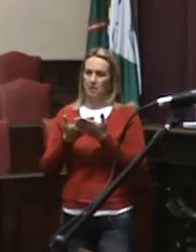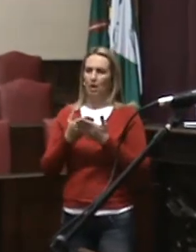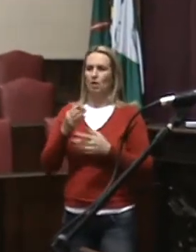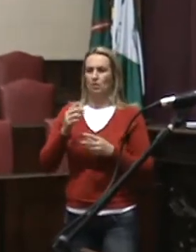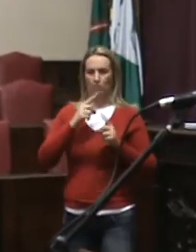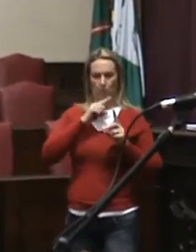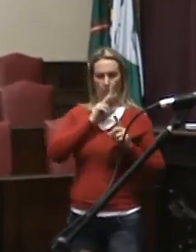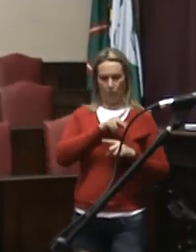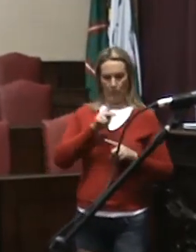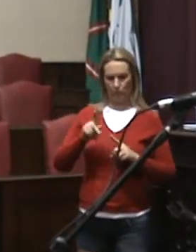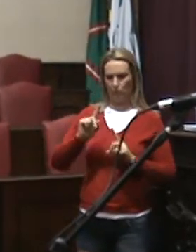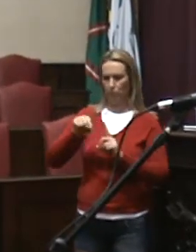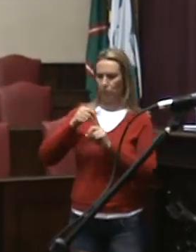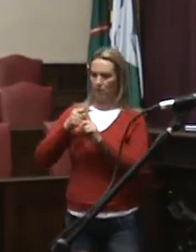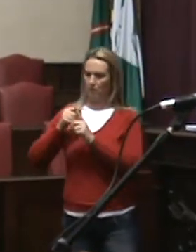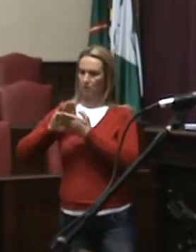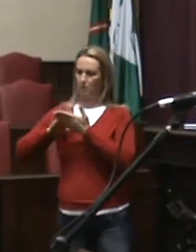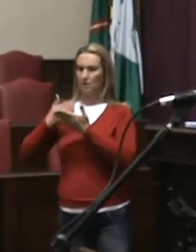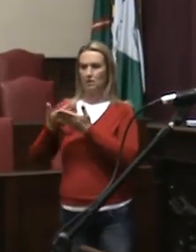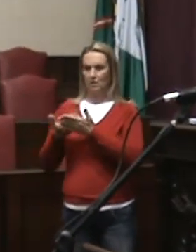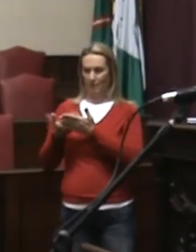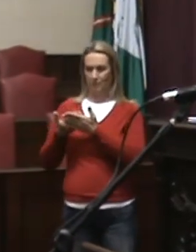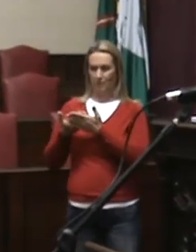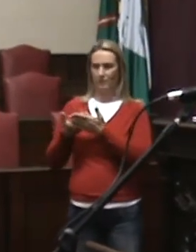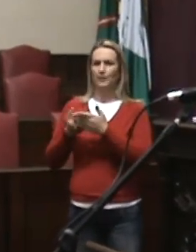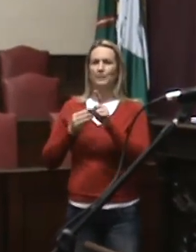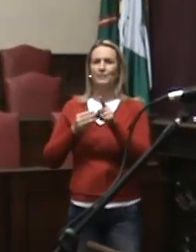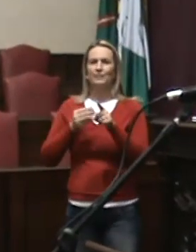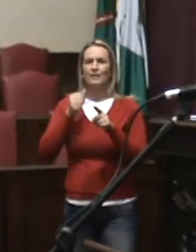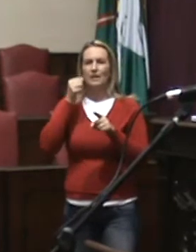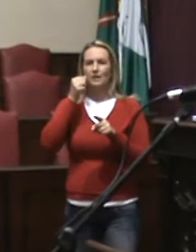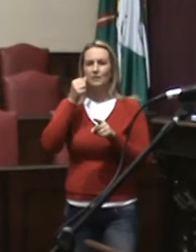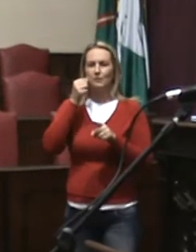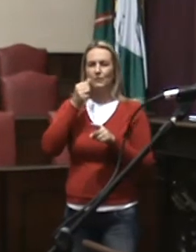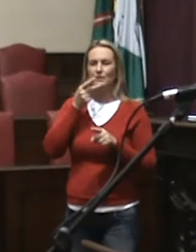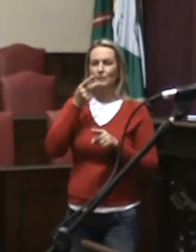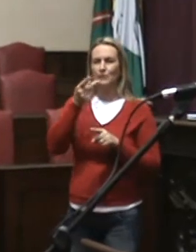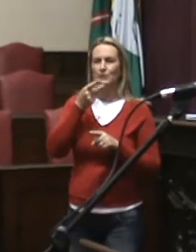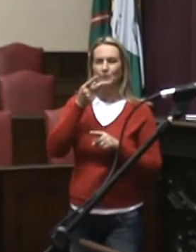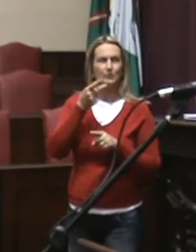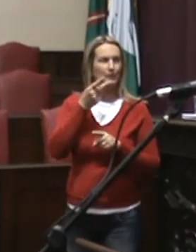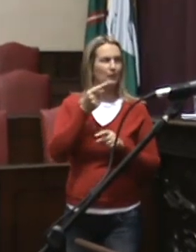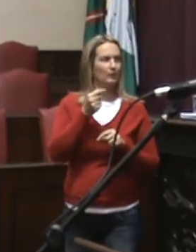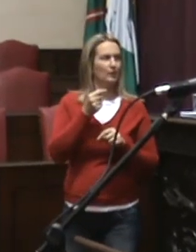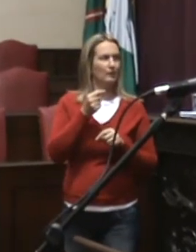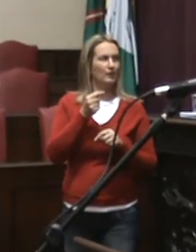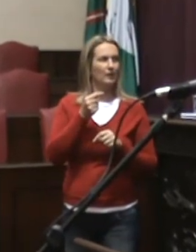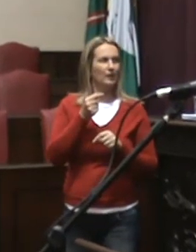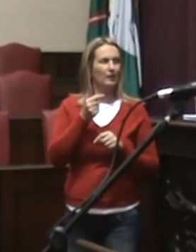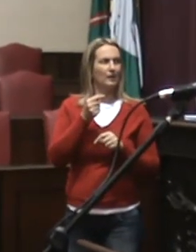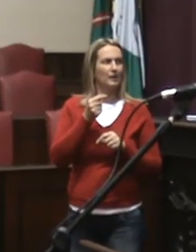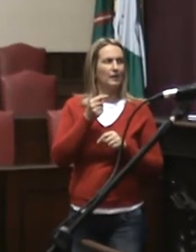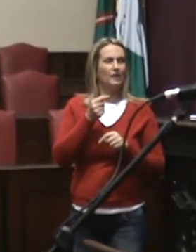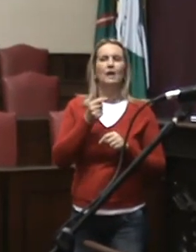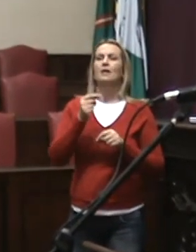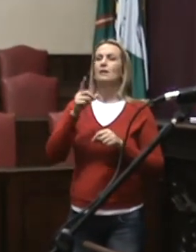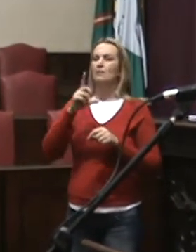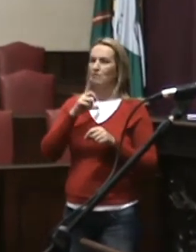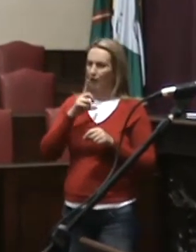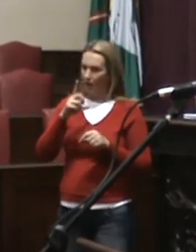Inclusive, aquela moça que falou há pouco, que se pronunciou há pouco, dizia isso, que tem o intérprete e